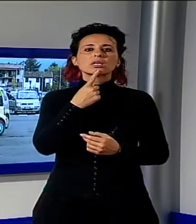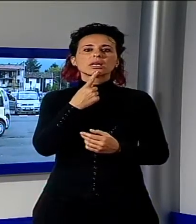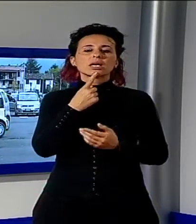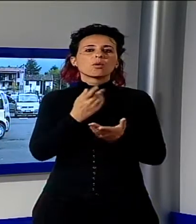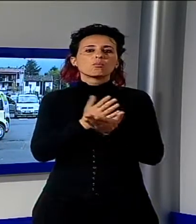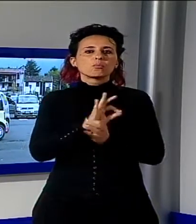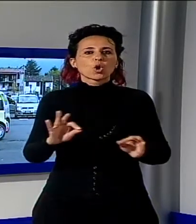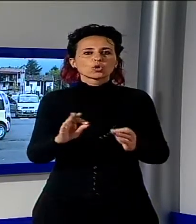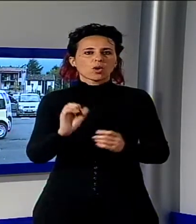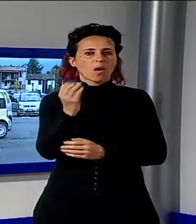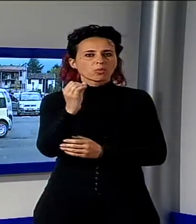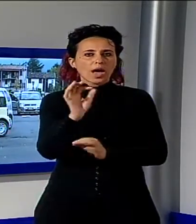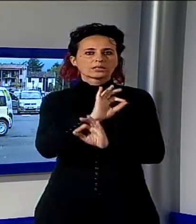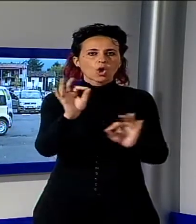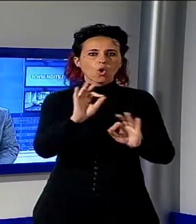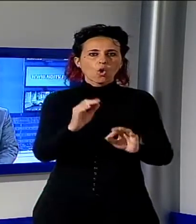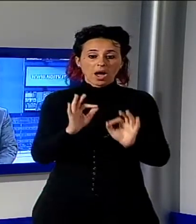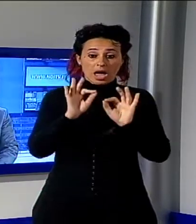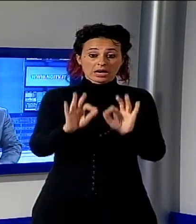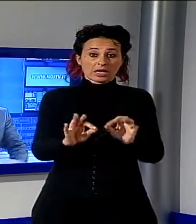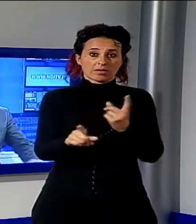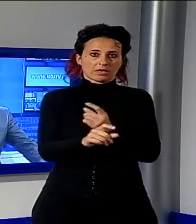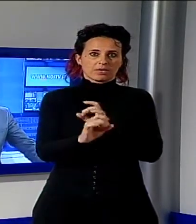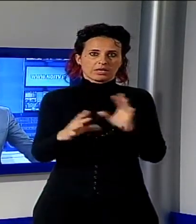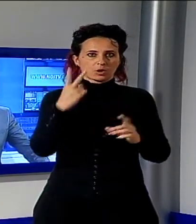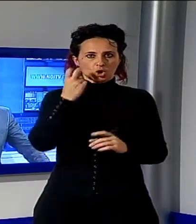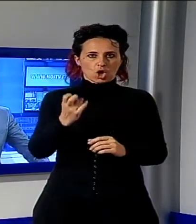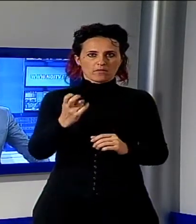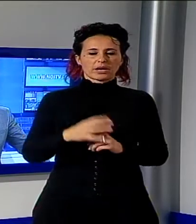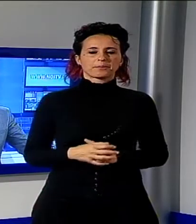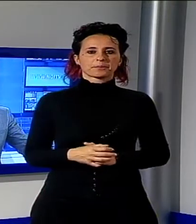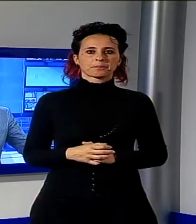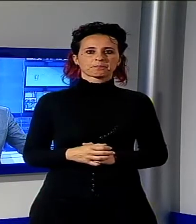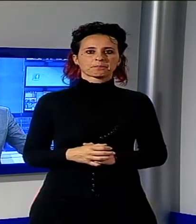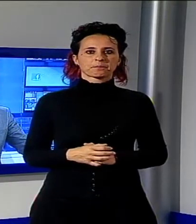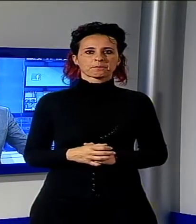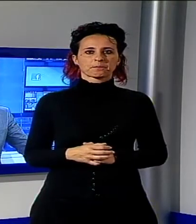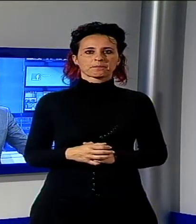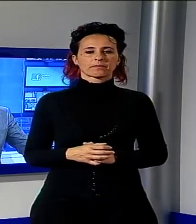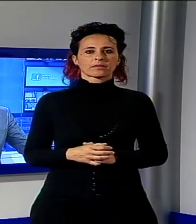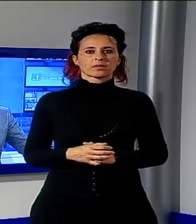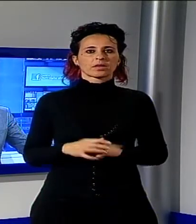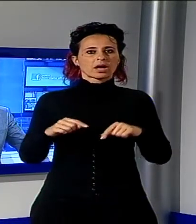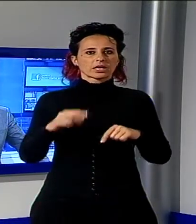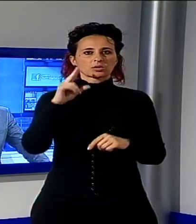di emergenza ai mezzi di soccorso. Ci spostiamo a Viareggio per la sfilata